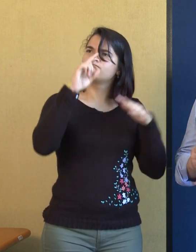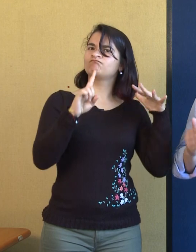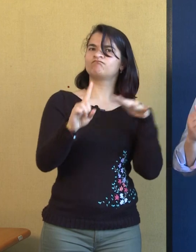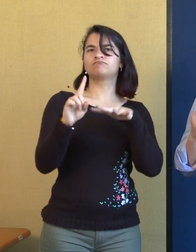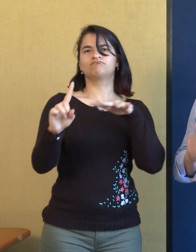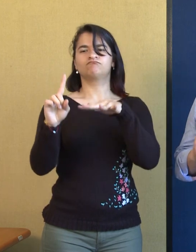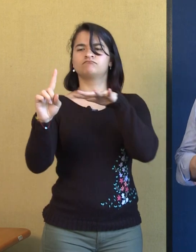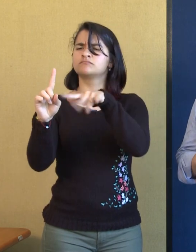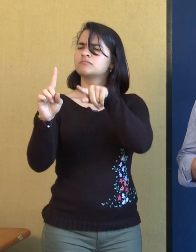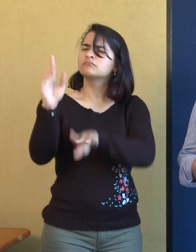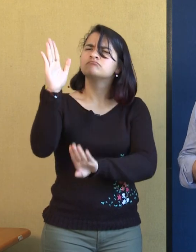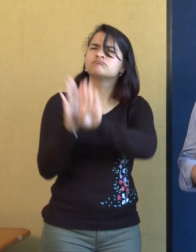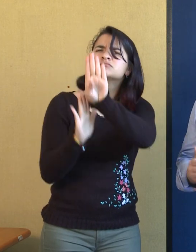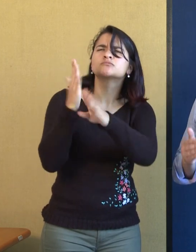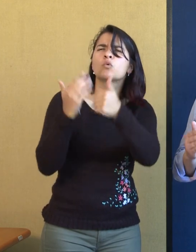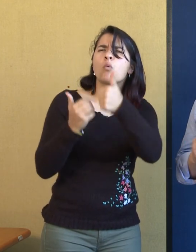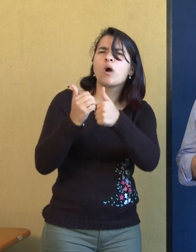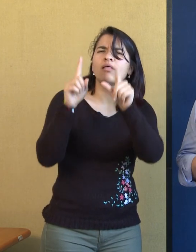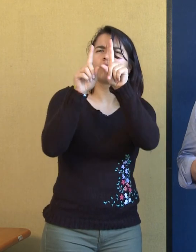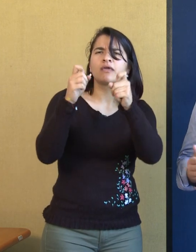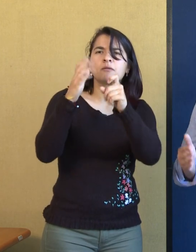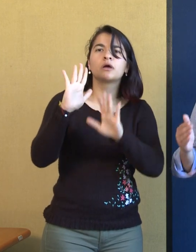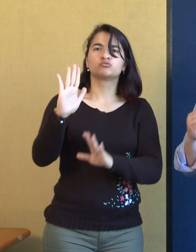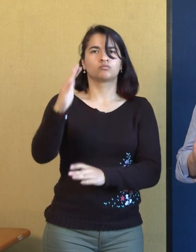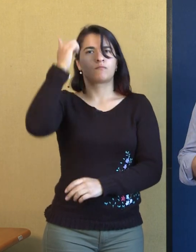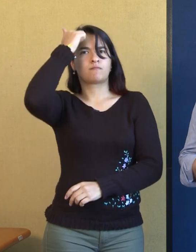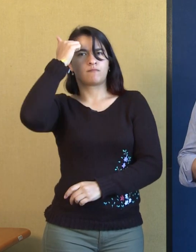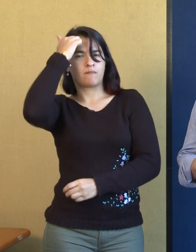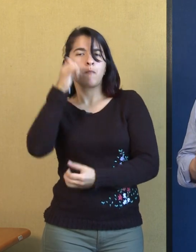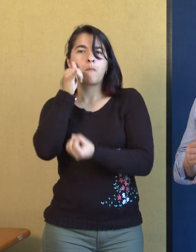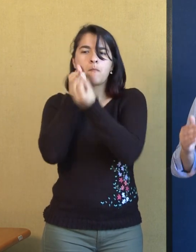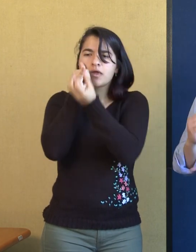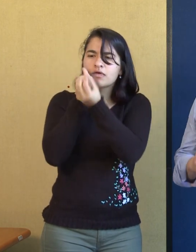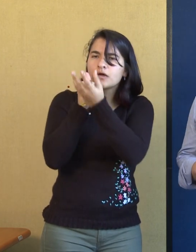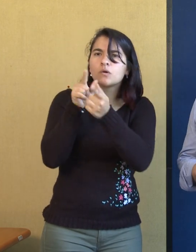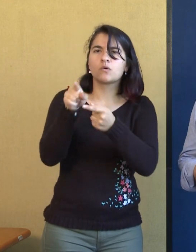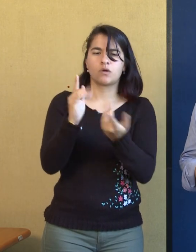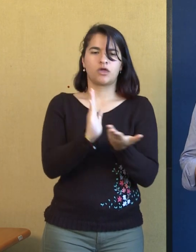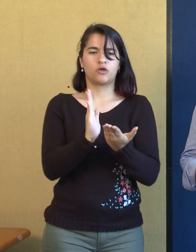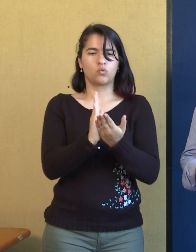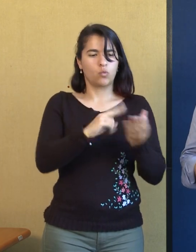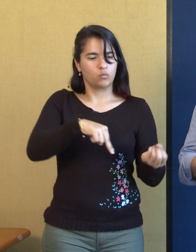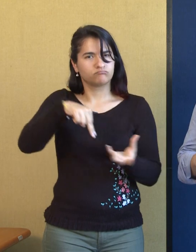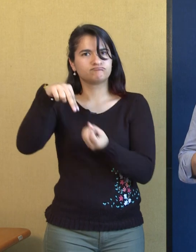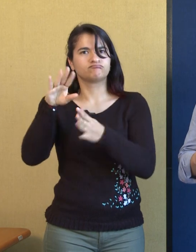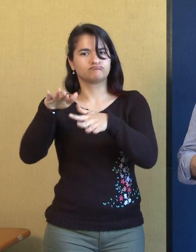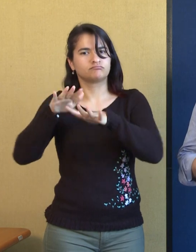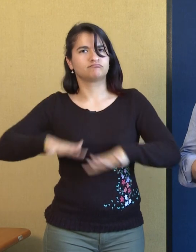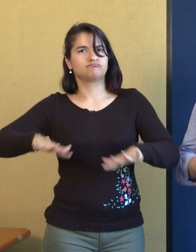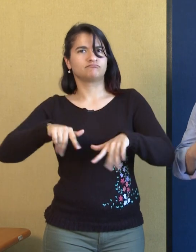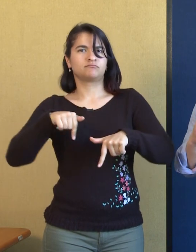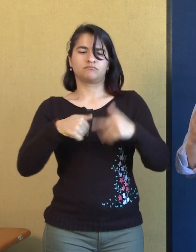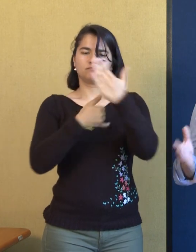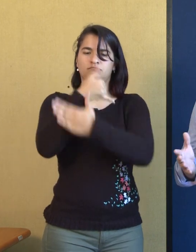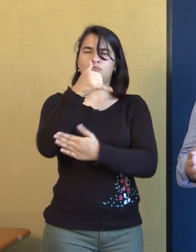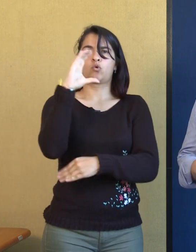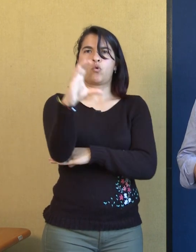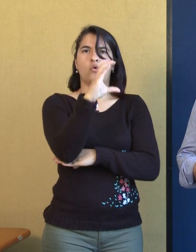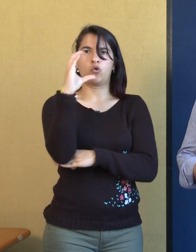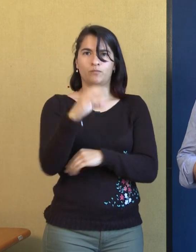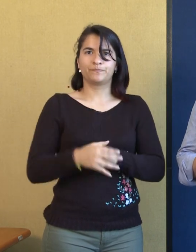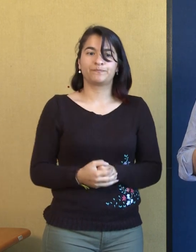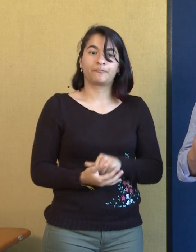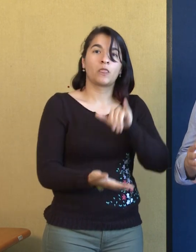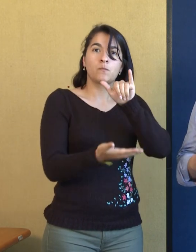desarrollo de la pedagogía, para el desarrollo de la educación que necesita nuestro país. En ese orden, pues estamos